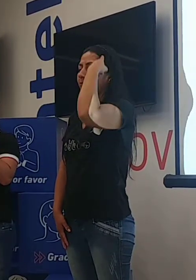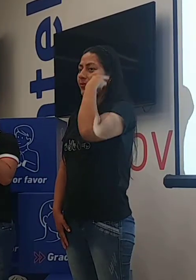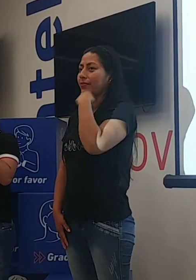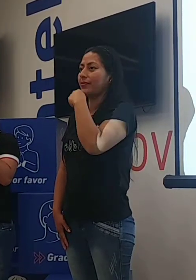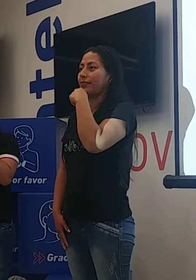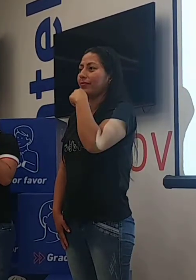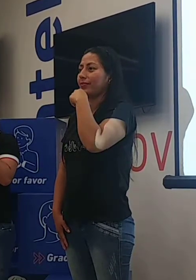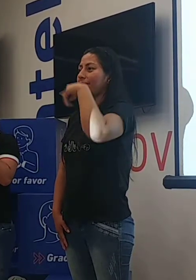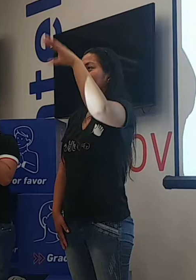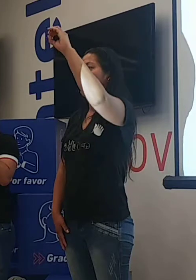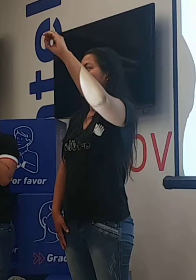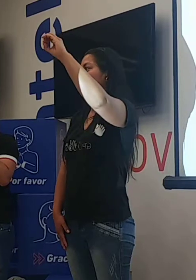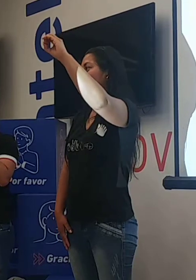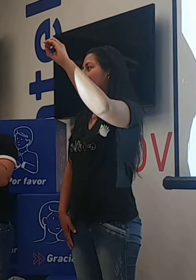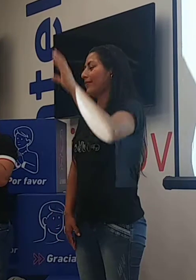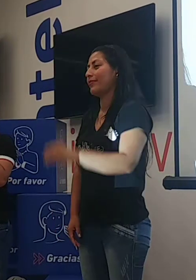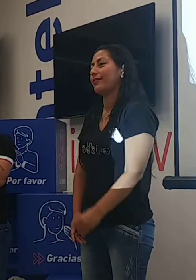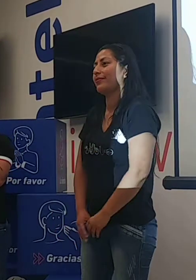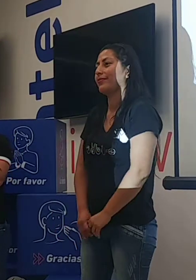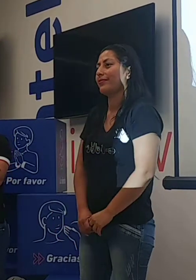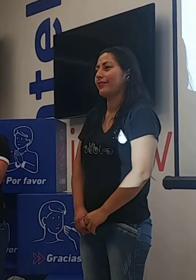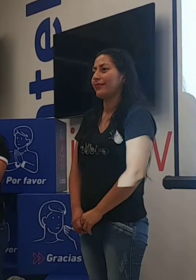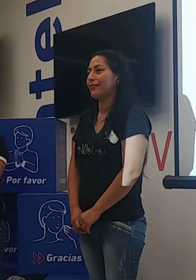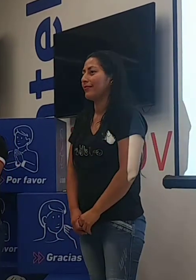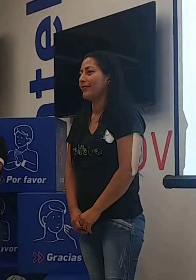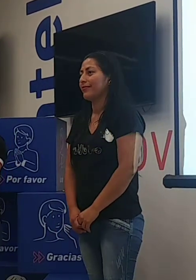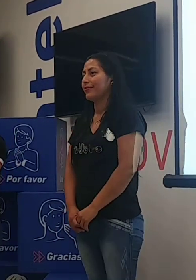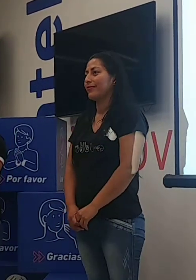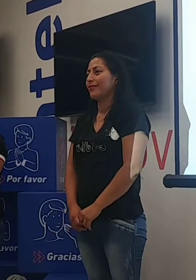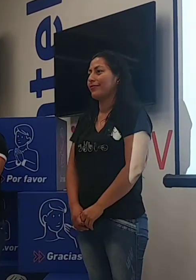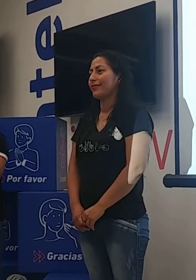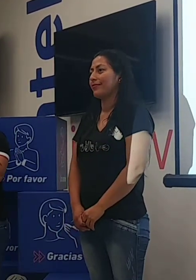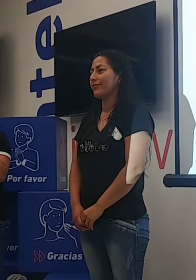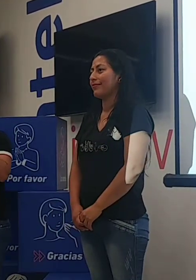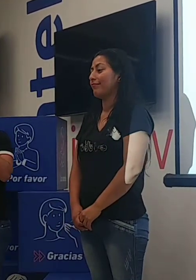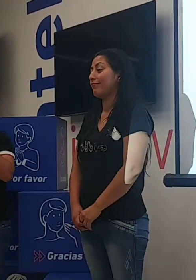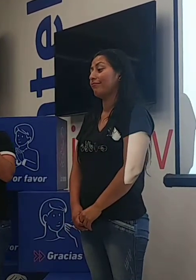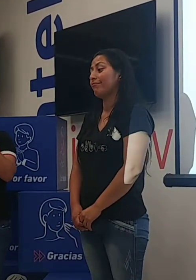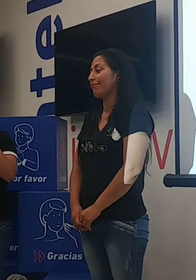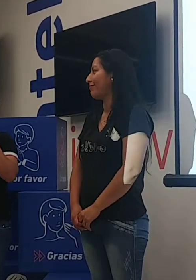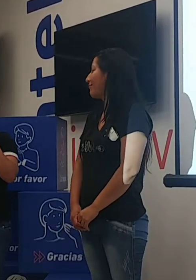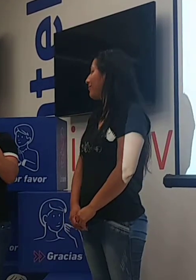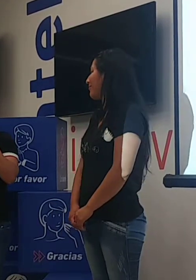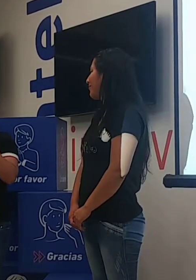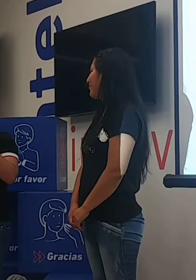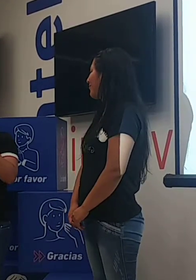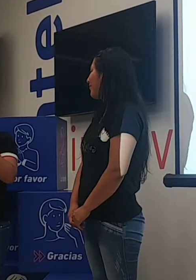Con eco Con Con eco es esa que es? bien Muy